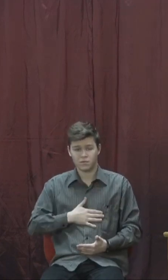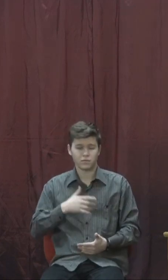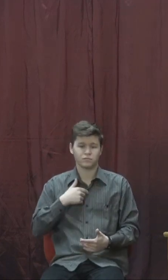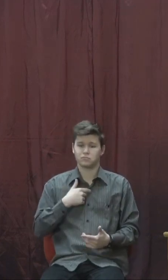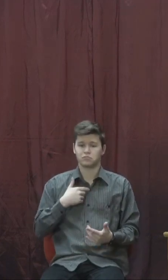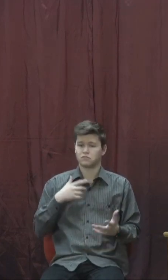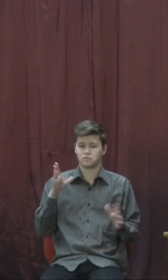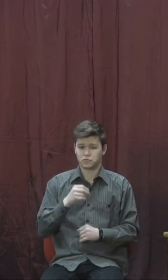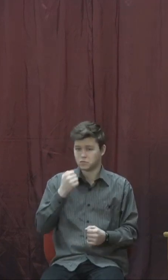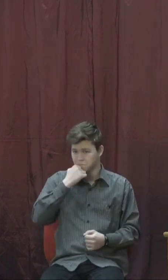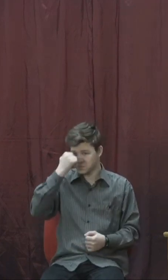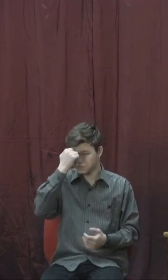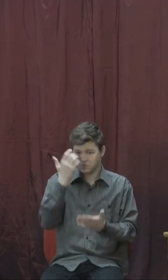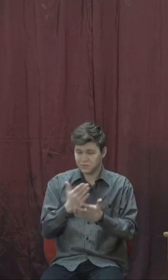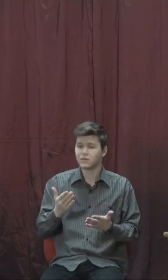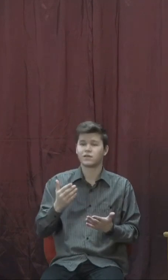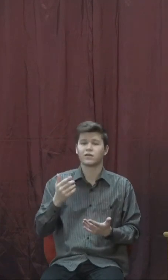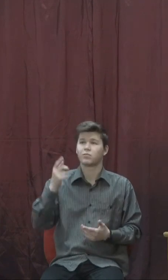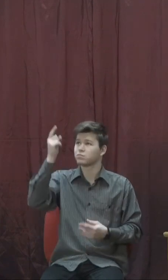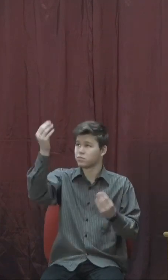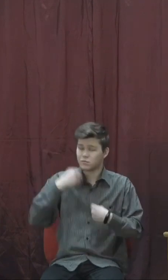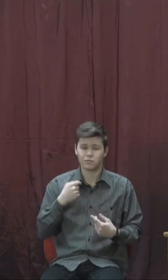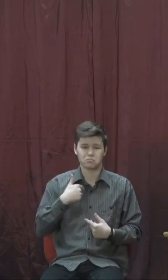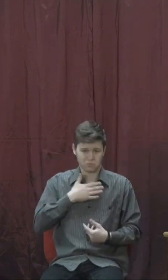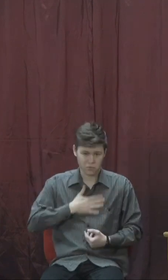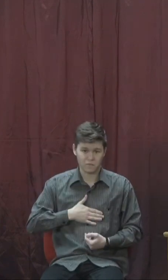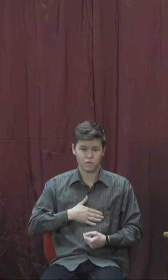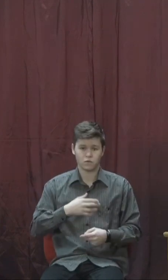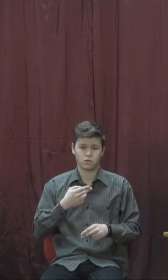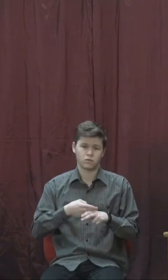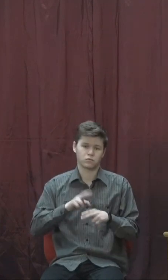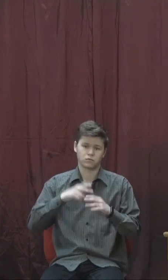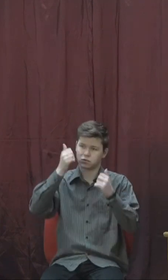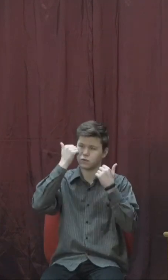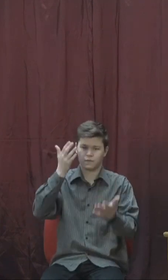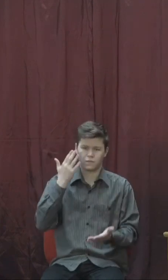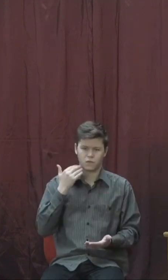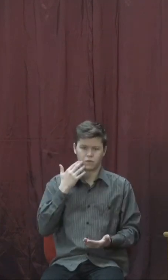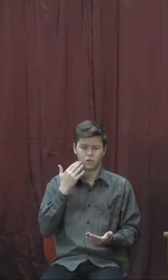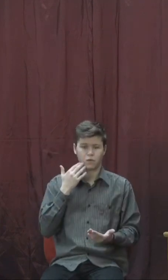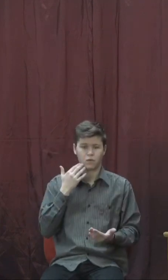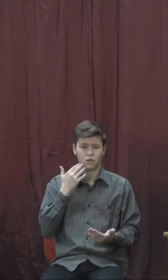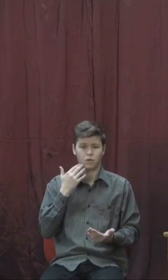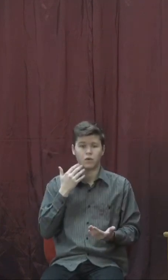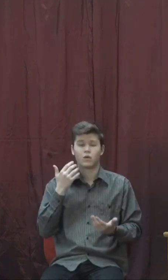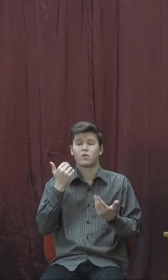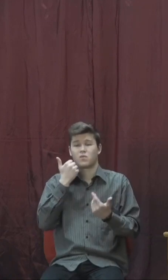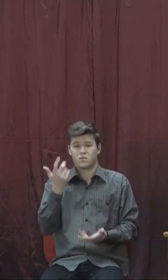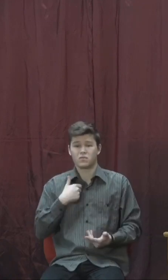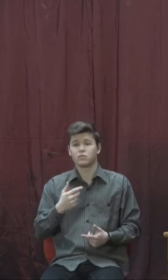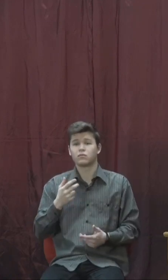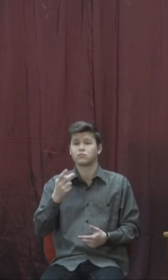мого Бога мені посилає. Тоді я дякую Богу. Легше славити тоді, коли мої очі